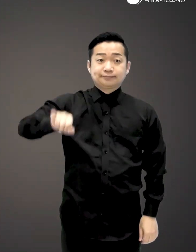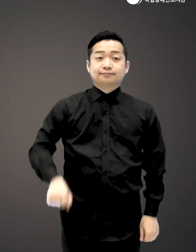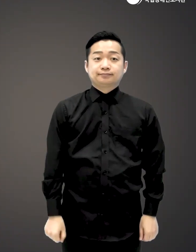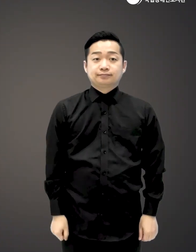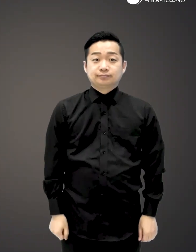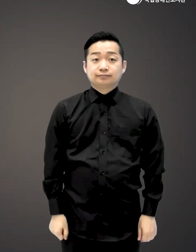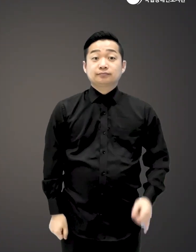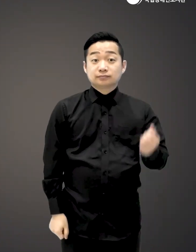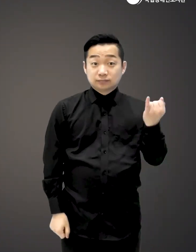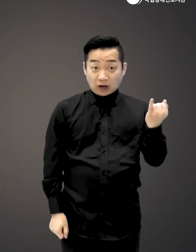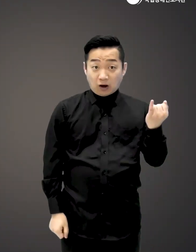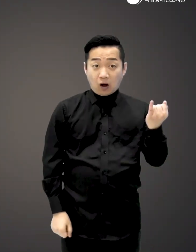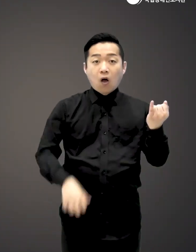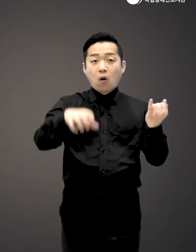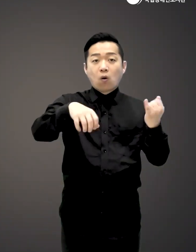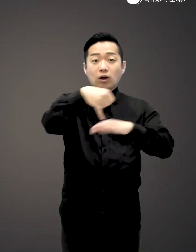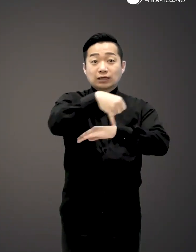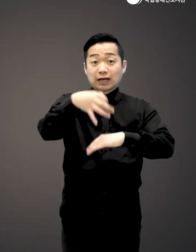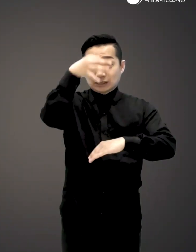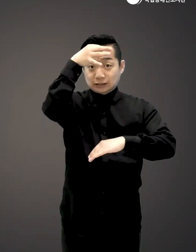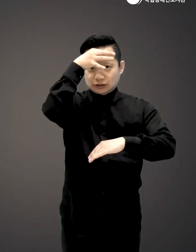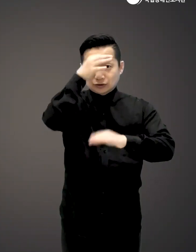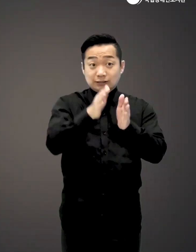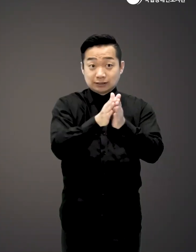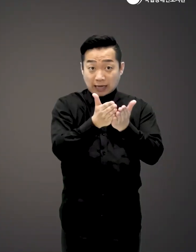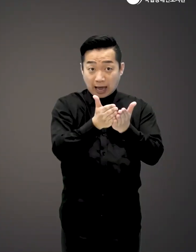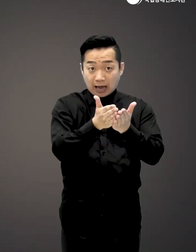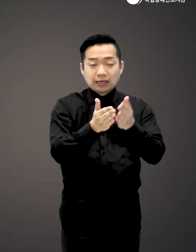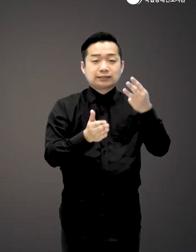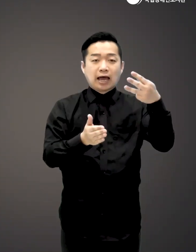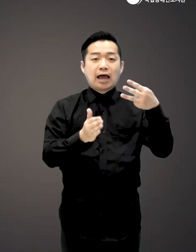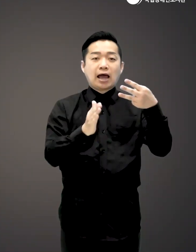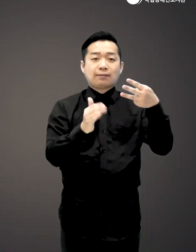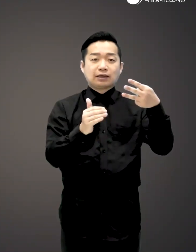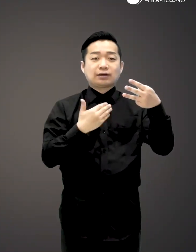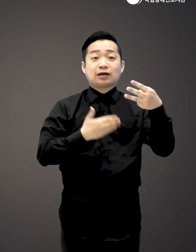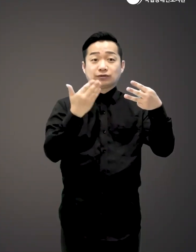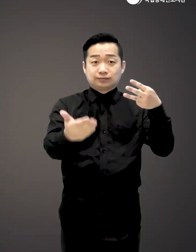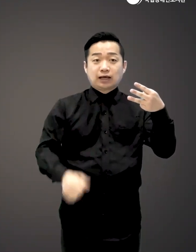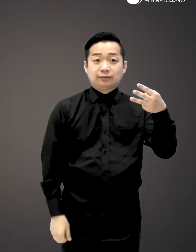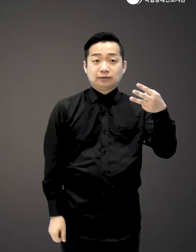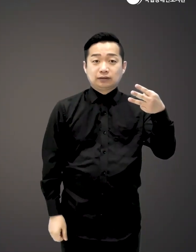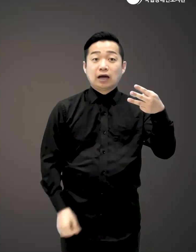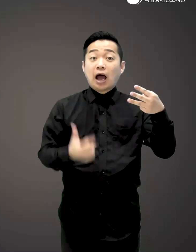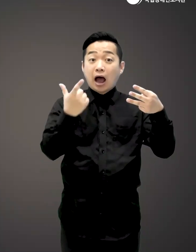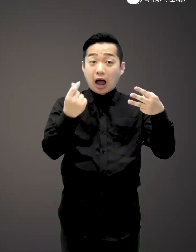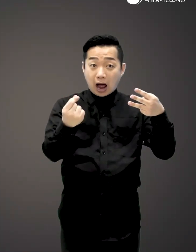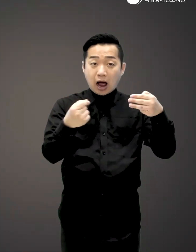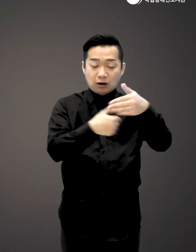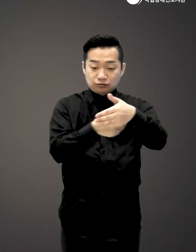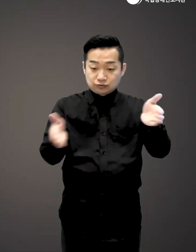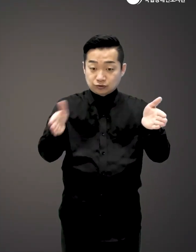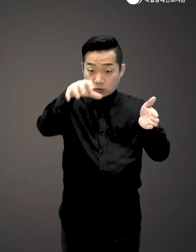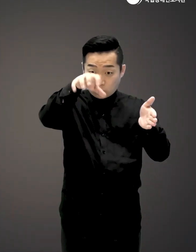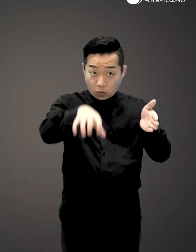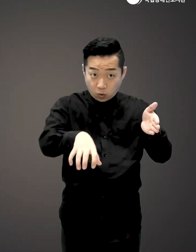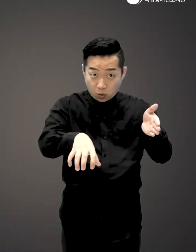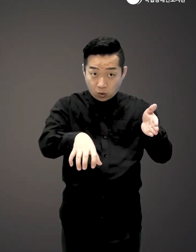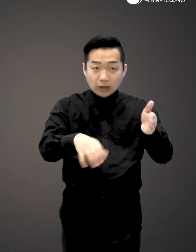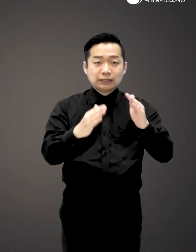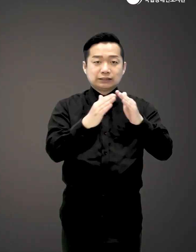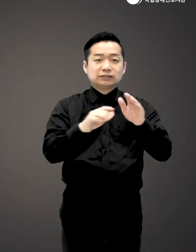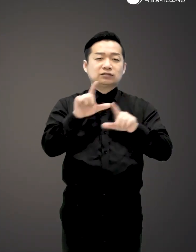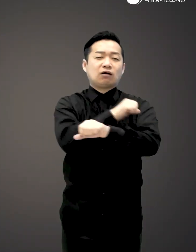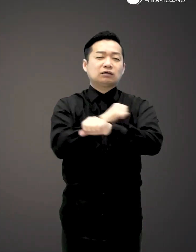그녀는 책 공간 디자인의 기술을 통해 세 가지 비밀을 알려주고 있습니다 바로 같은 크기의 공간이어도